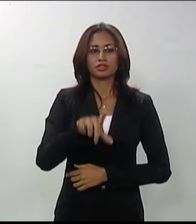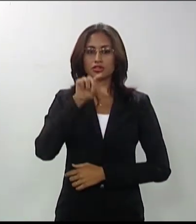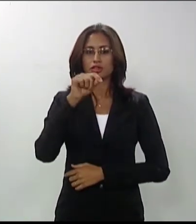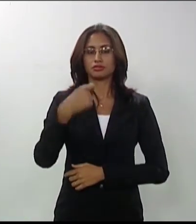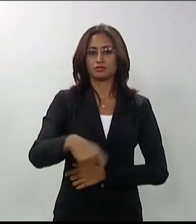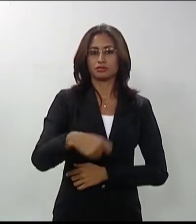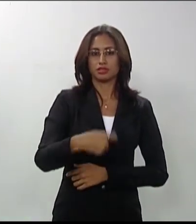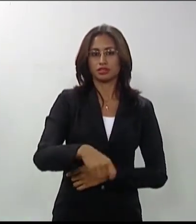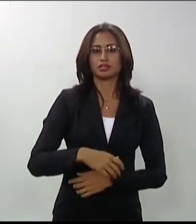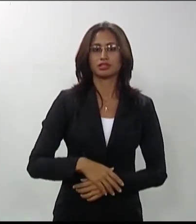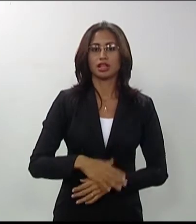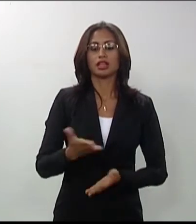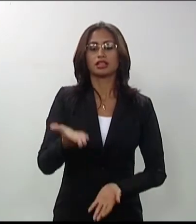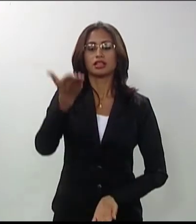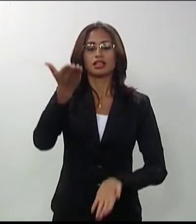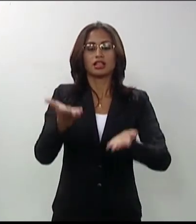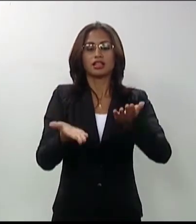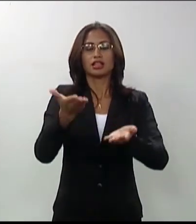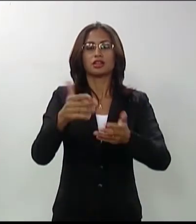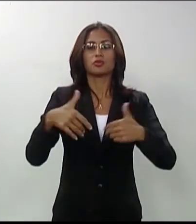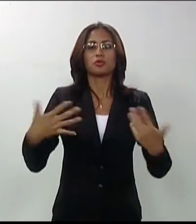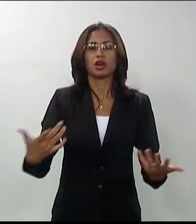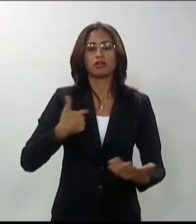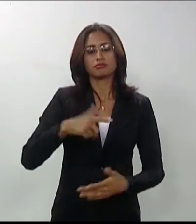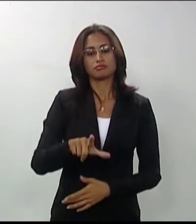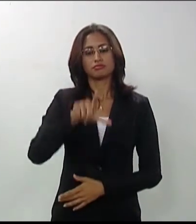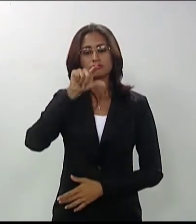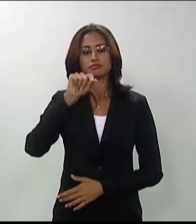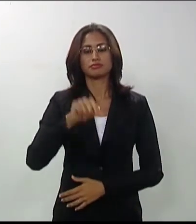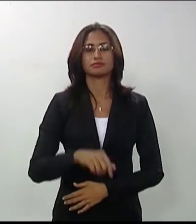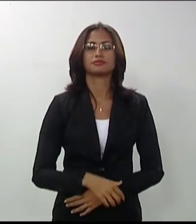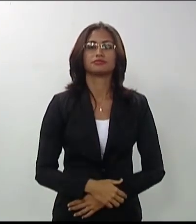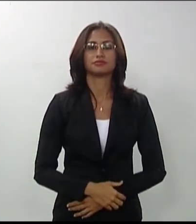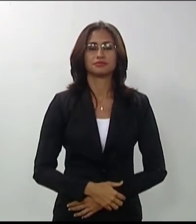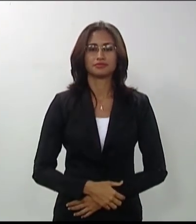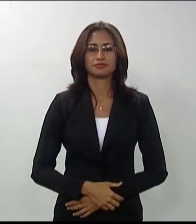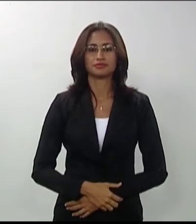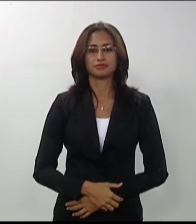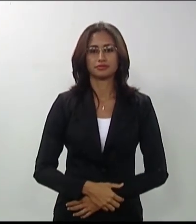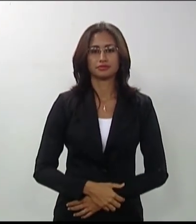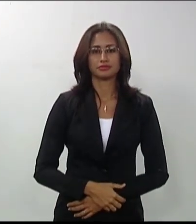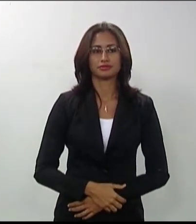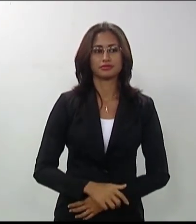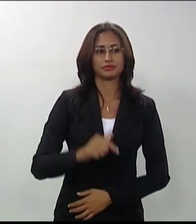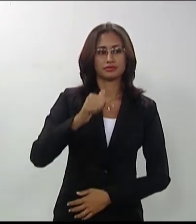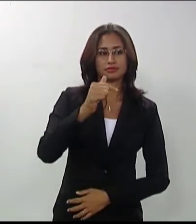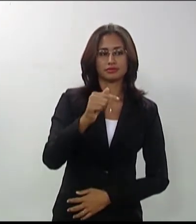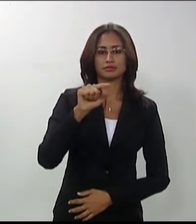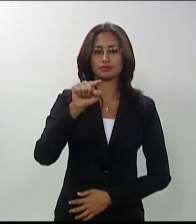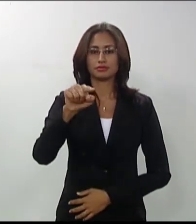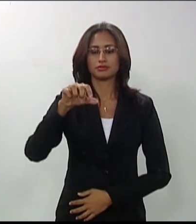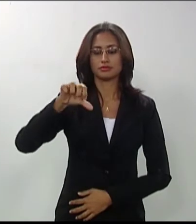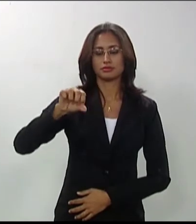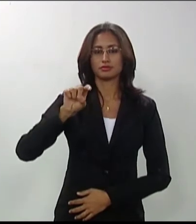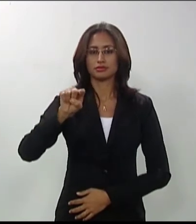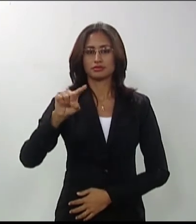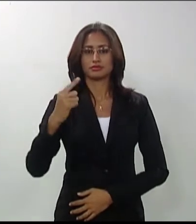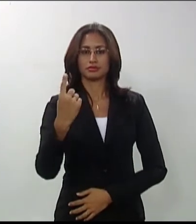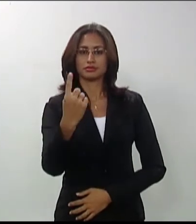explicitamente autorizado pela Comperve. 7.14. Durante a aplicação das avaliações, o candidato será